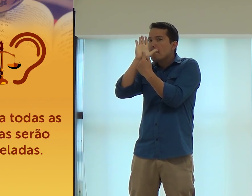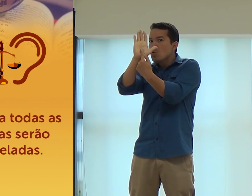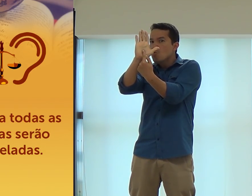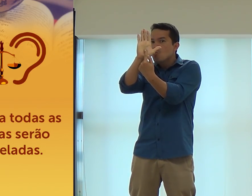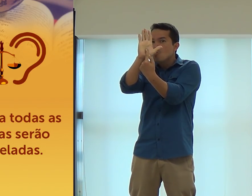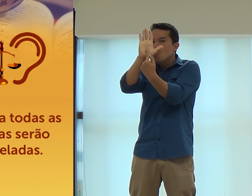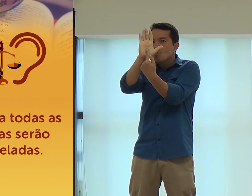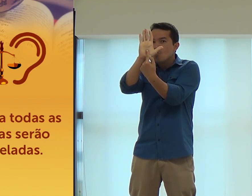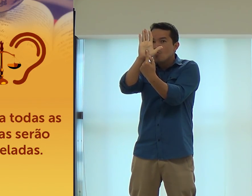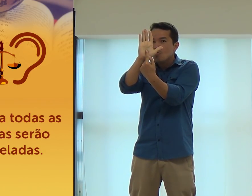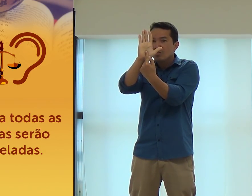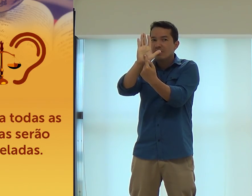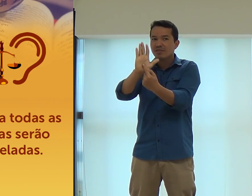aberto, vai ser mostrado.